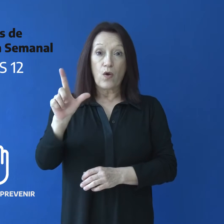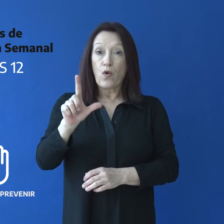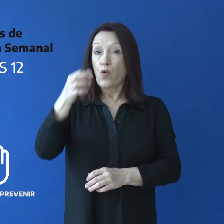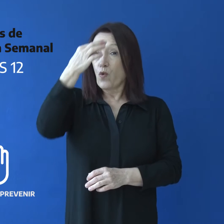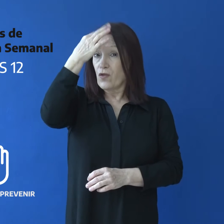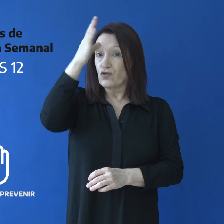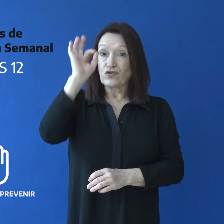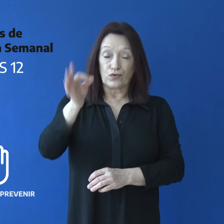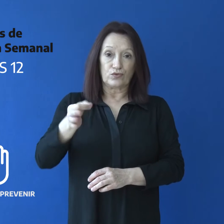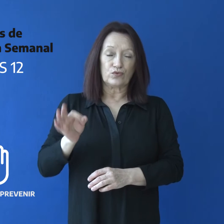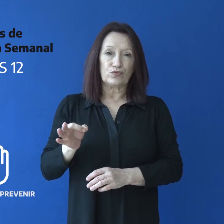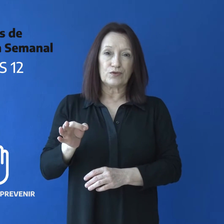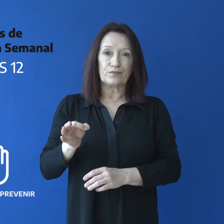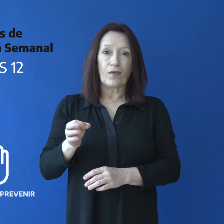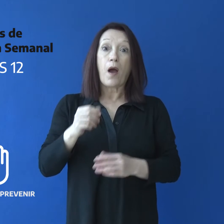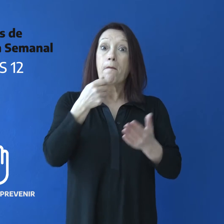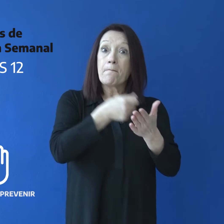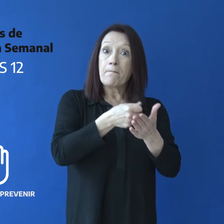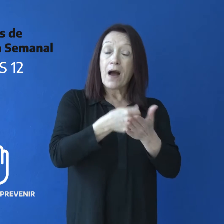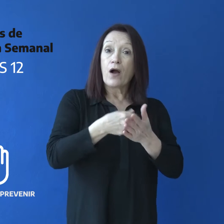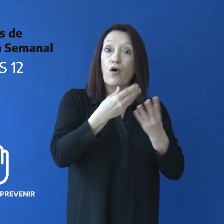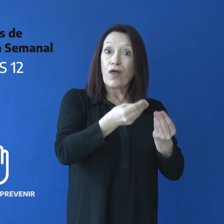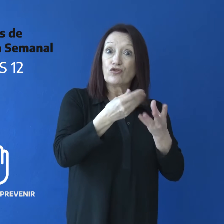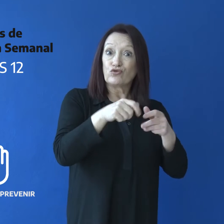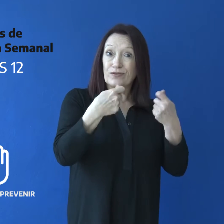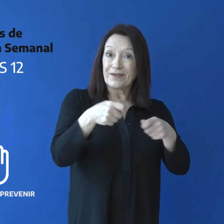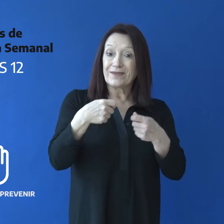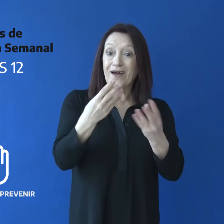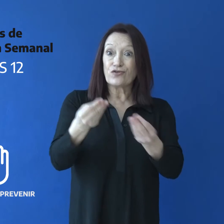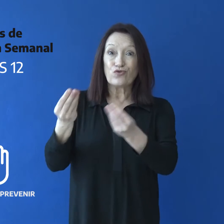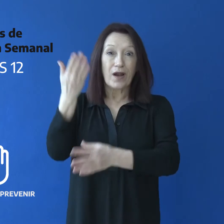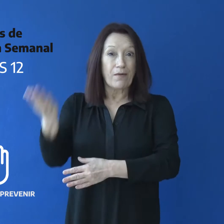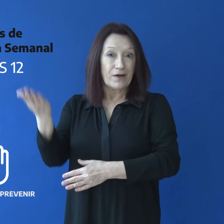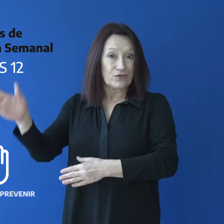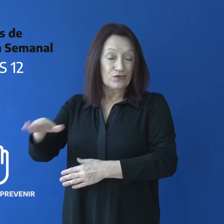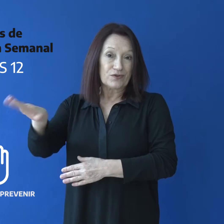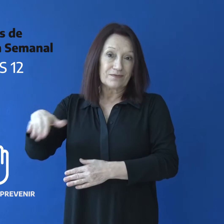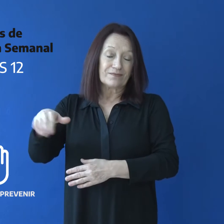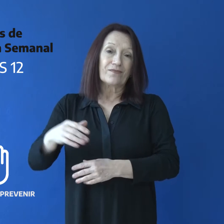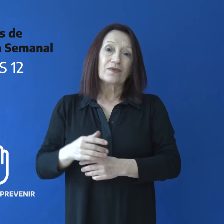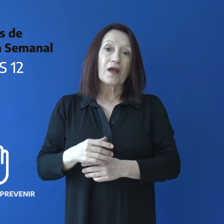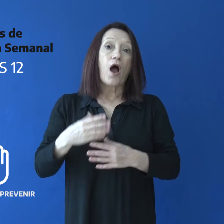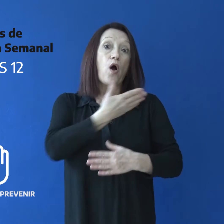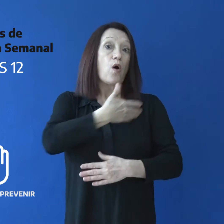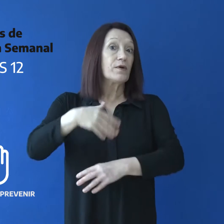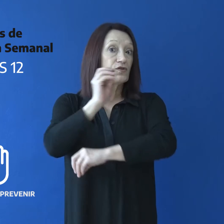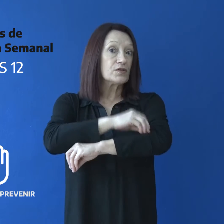Lunes 12. Pago de tarjeta de prestaciones sociales. El Gobierno de Santa Cruz